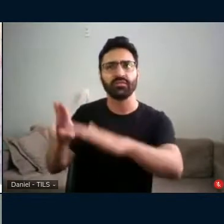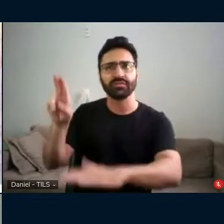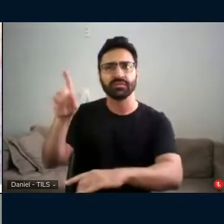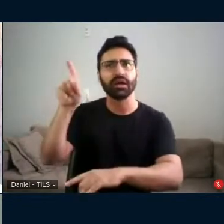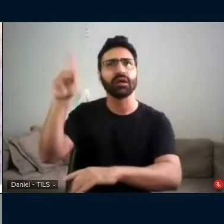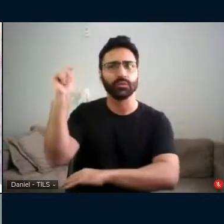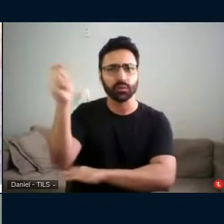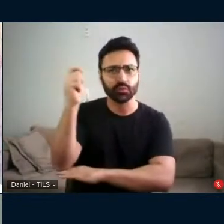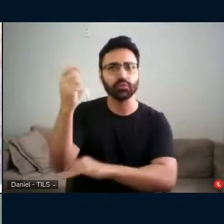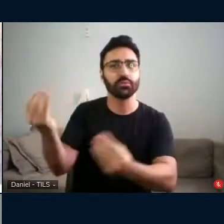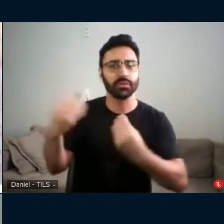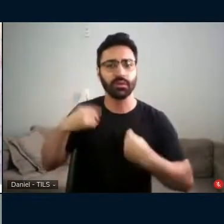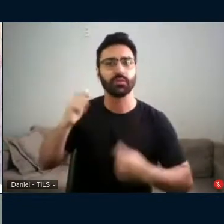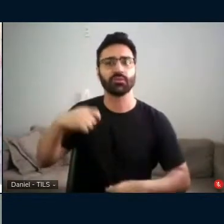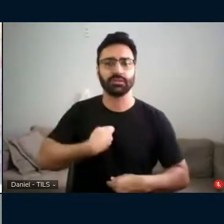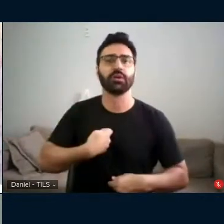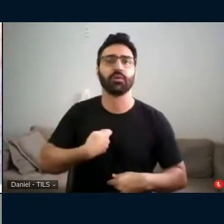Sul,